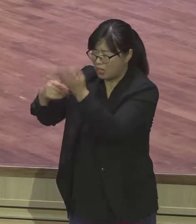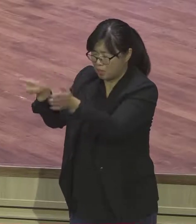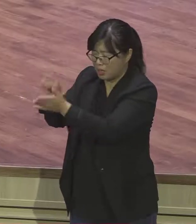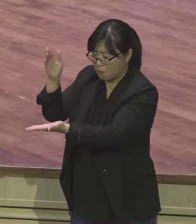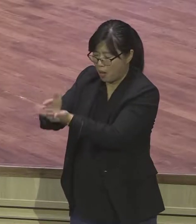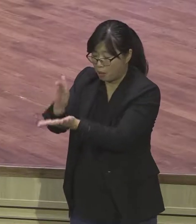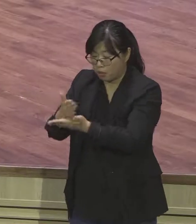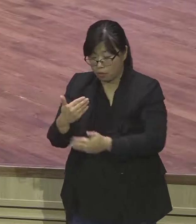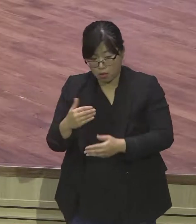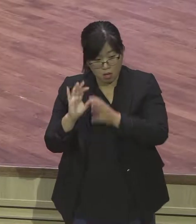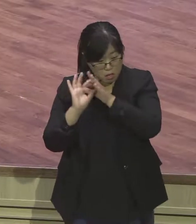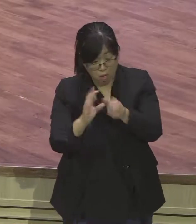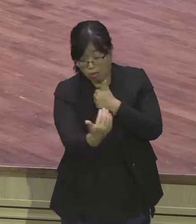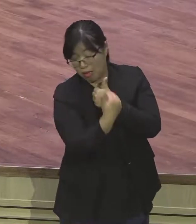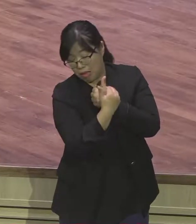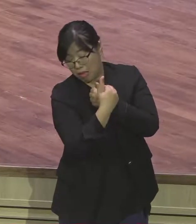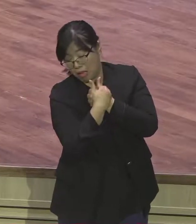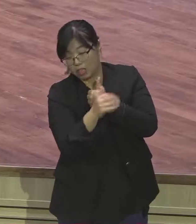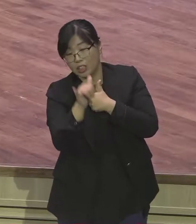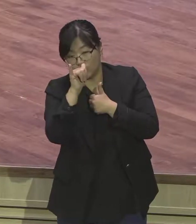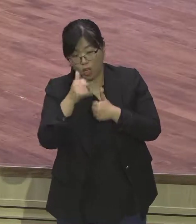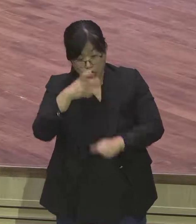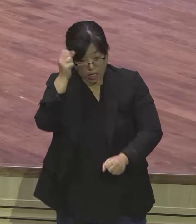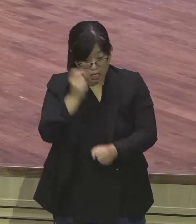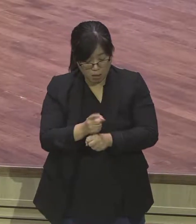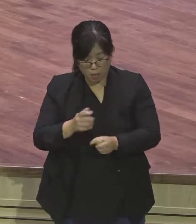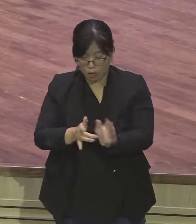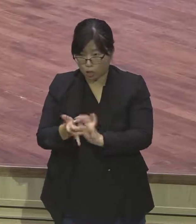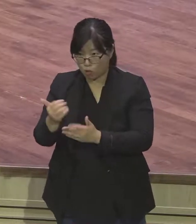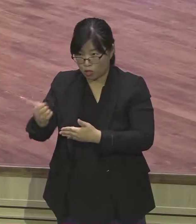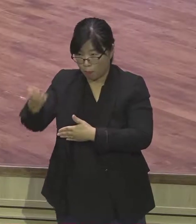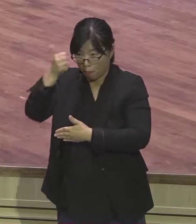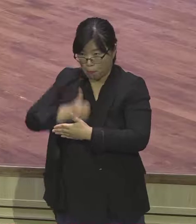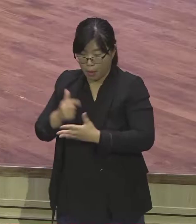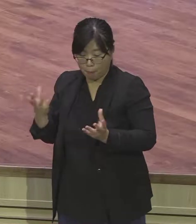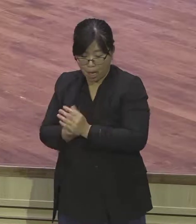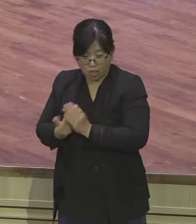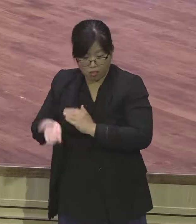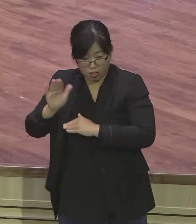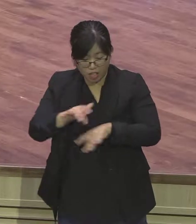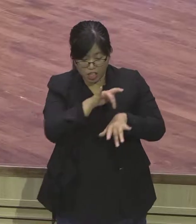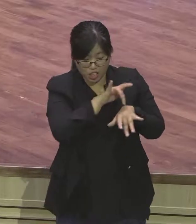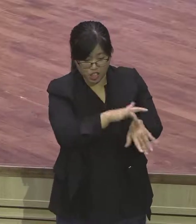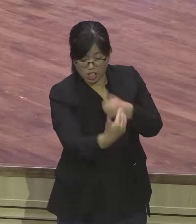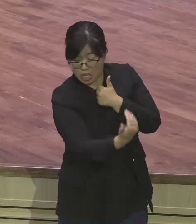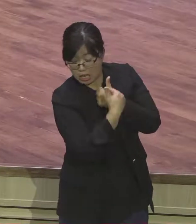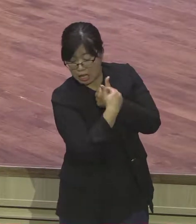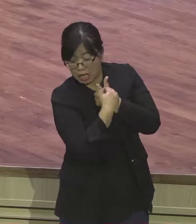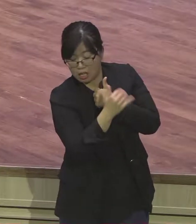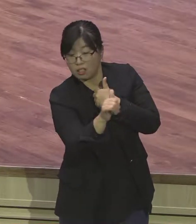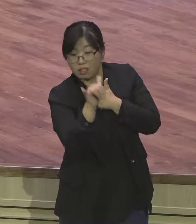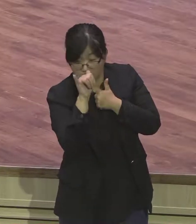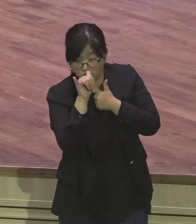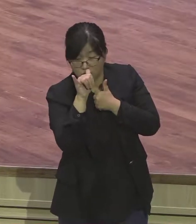영적으로 먼저 강한 자를 결박시켜 버려야 합니다 예수 이름으로 결박 예수 나 이름이